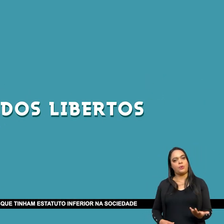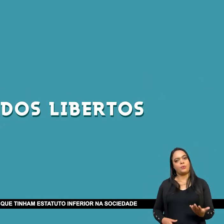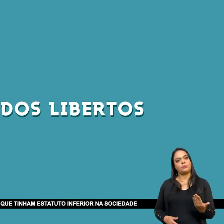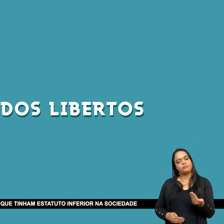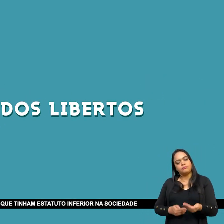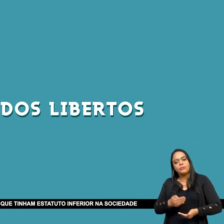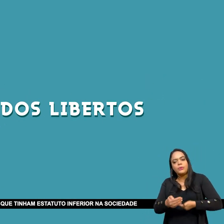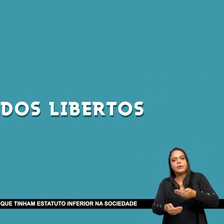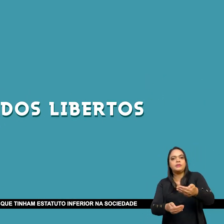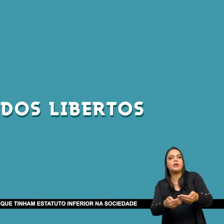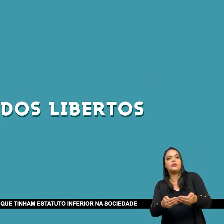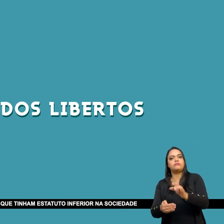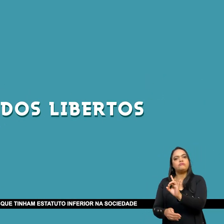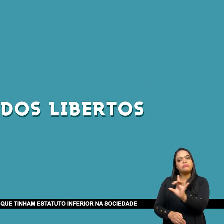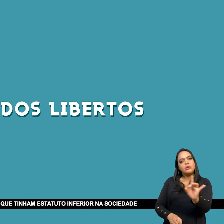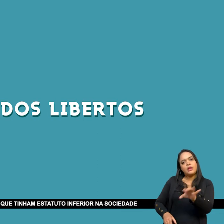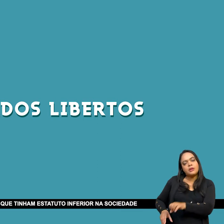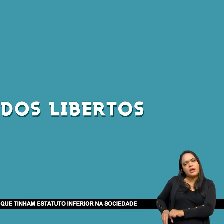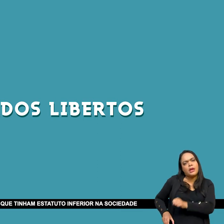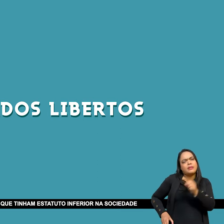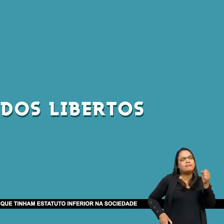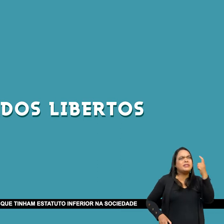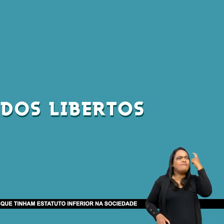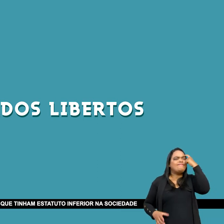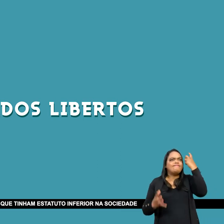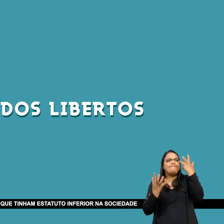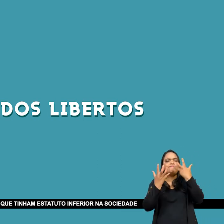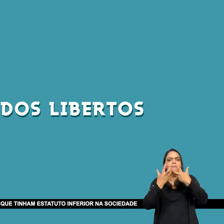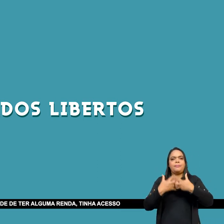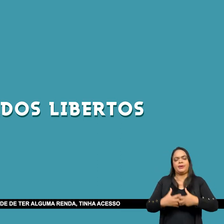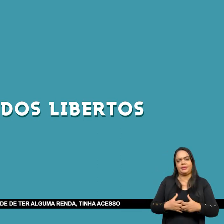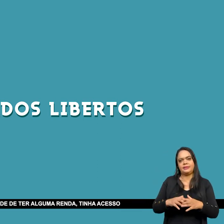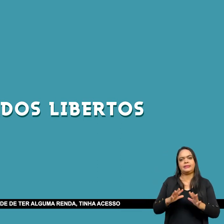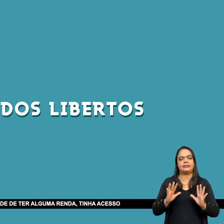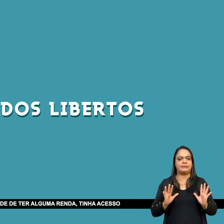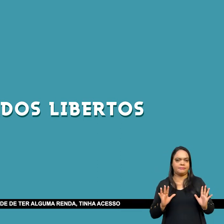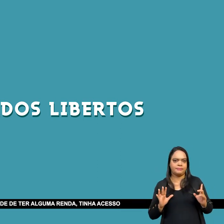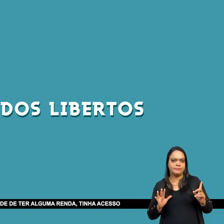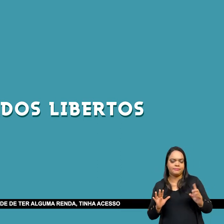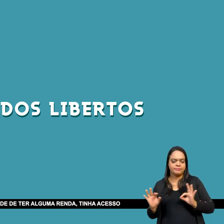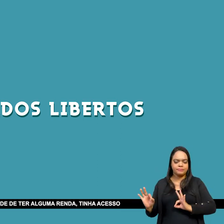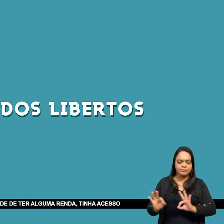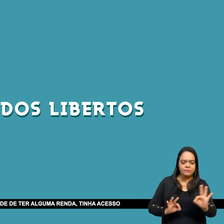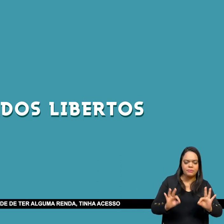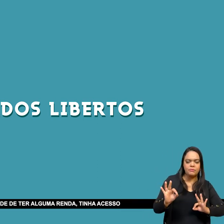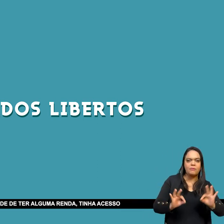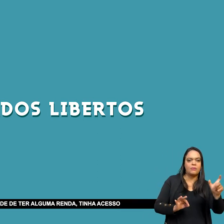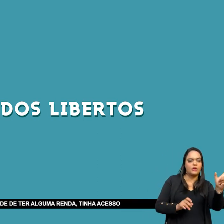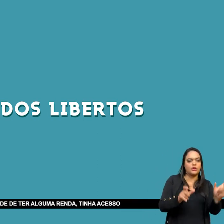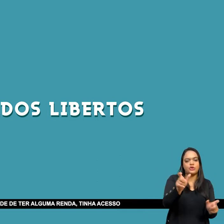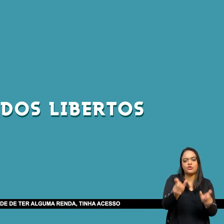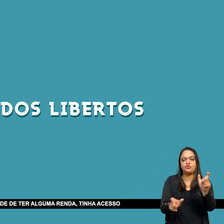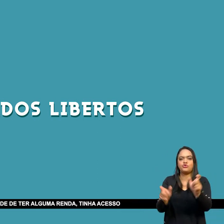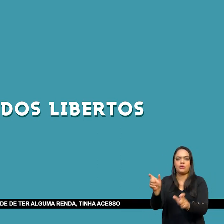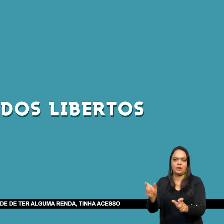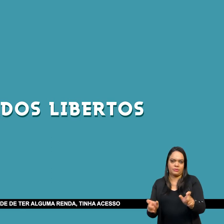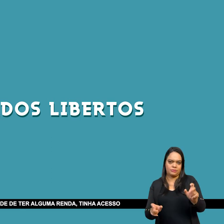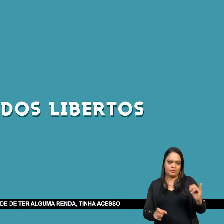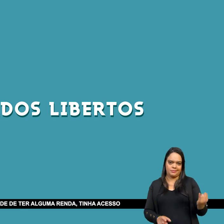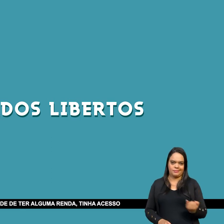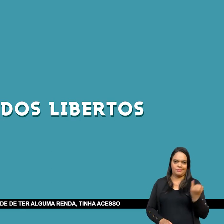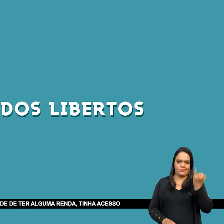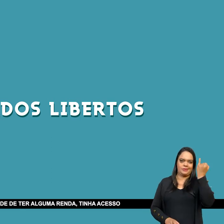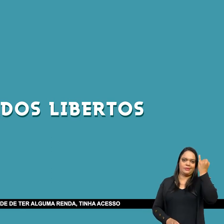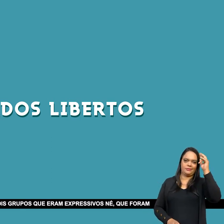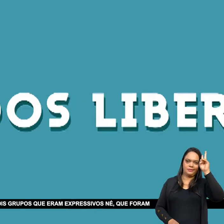pardos Já filhos De brancos Com negros Que tinham estatuto Inferior na sociedade Colonial Mas tinham mais espaço Tinha possibilidade De ter